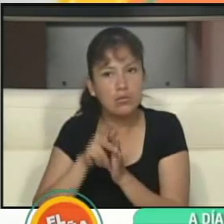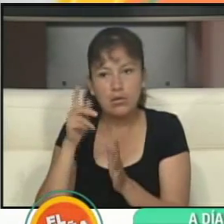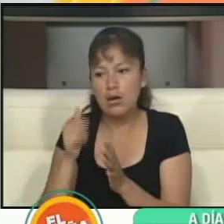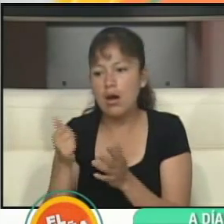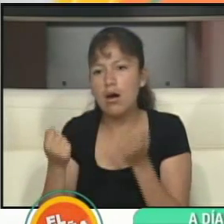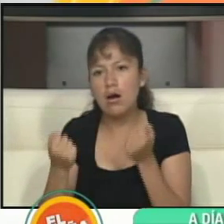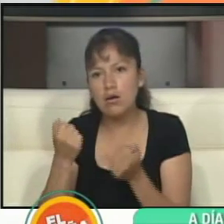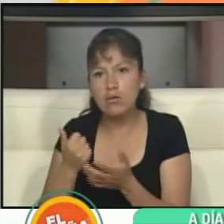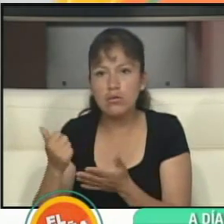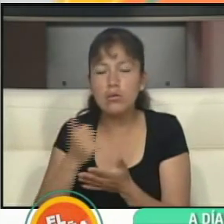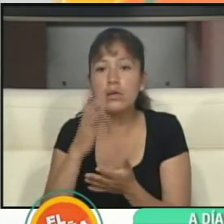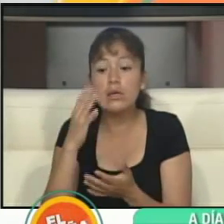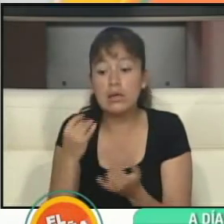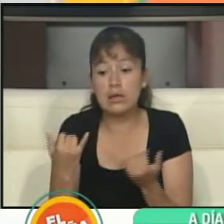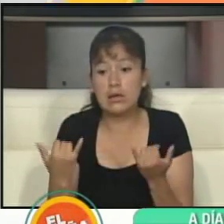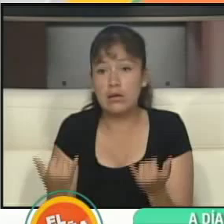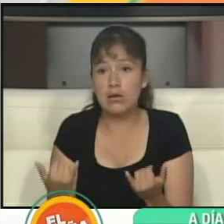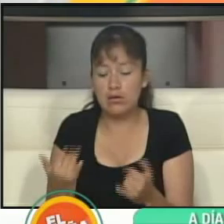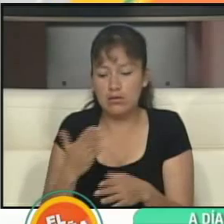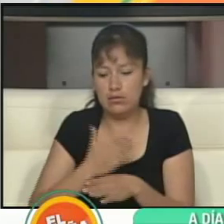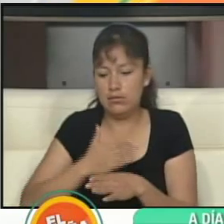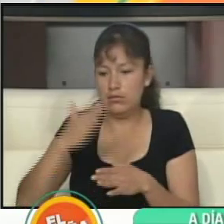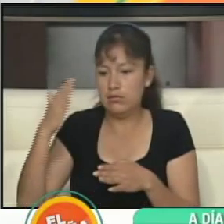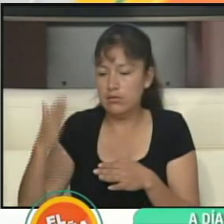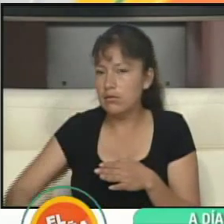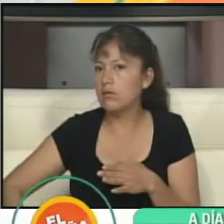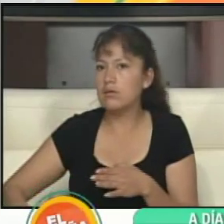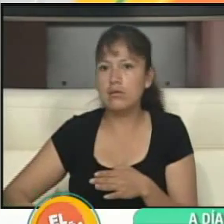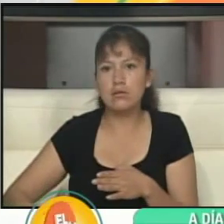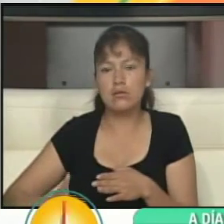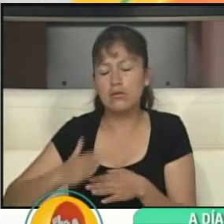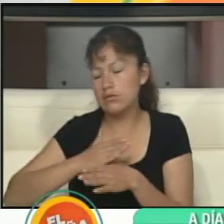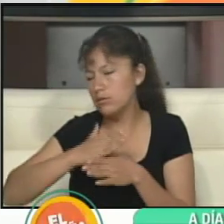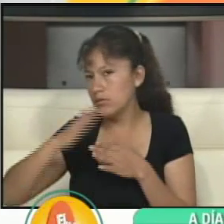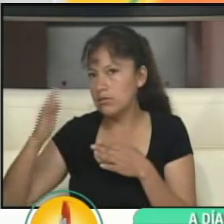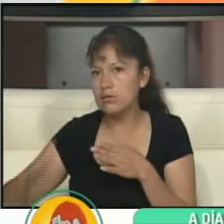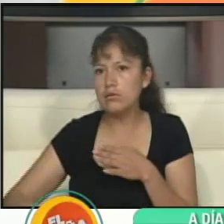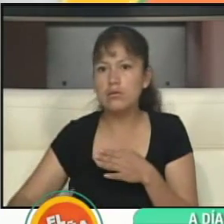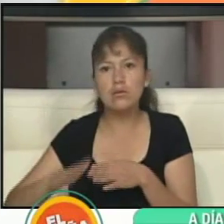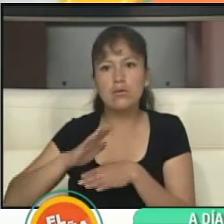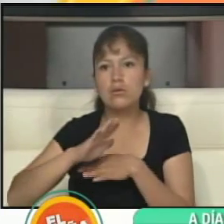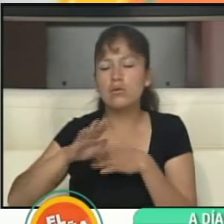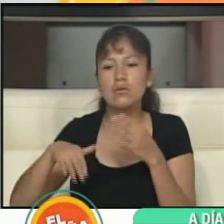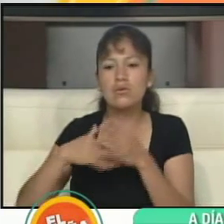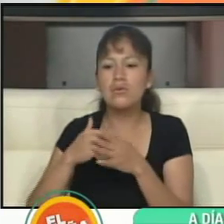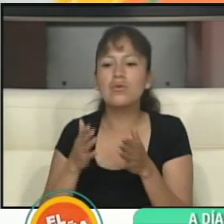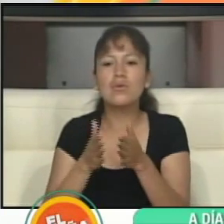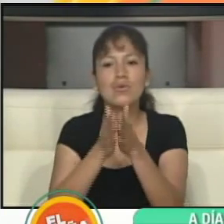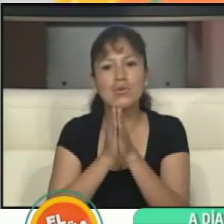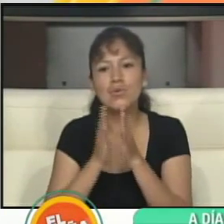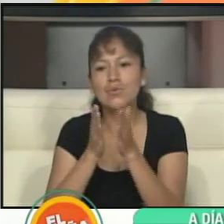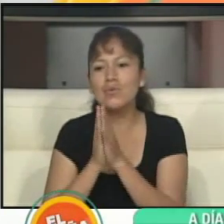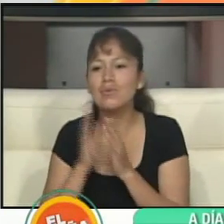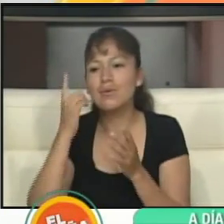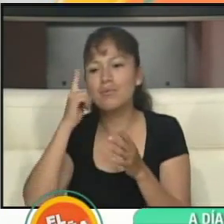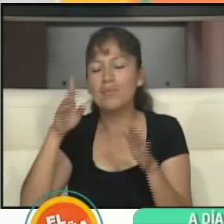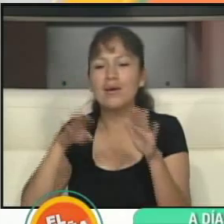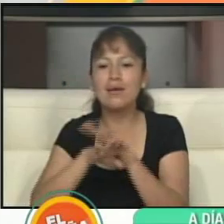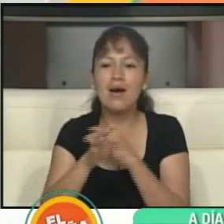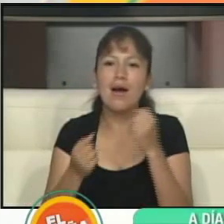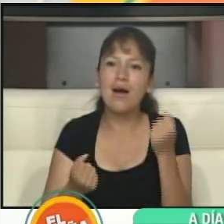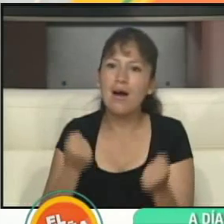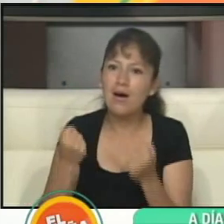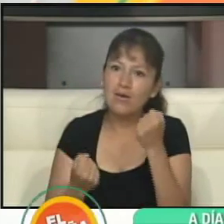Y el día de hoy terminamos, concluimos con las, se termina la recepción de solicitudes de pases de circulación.